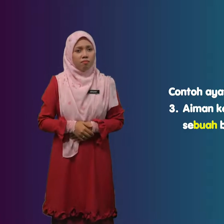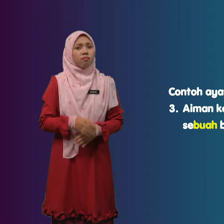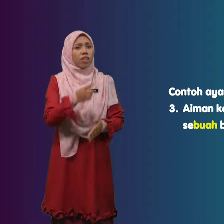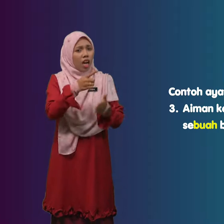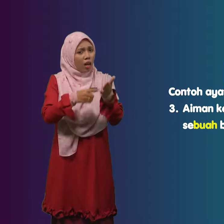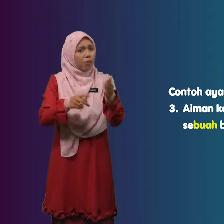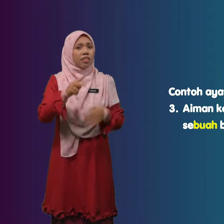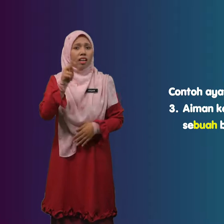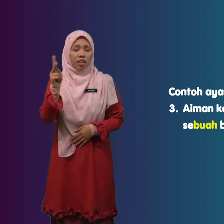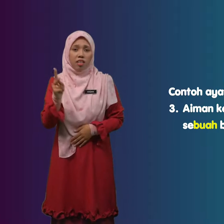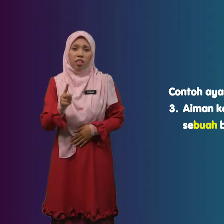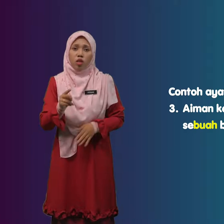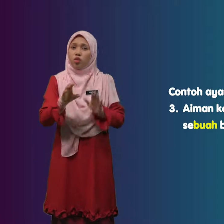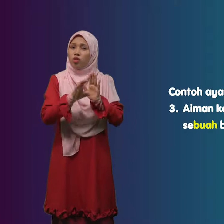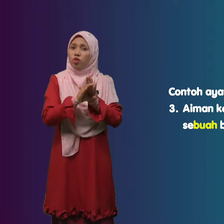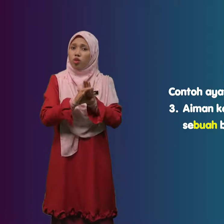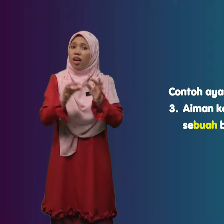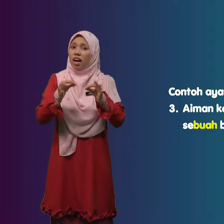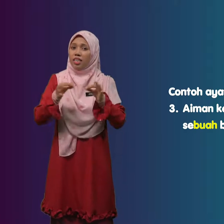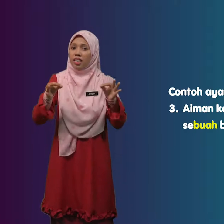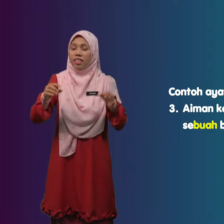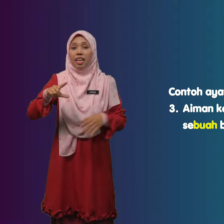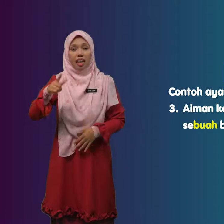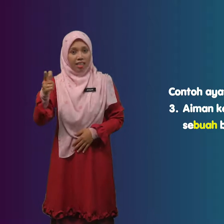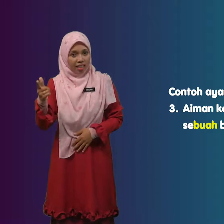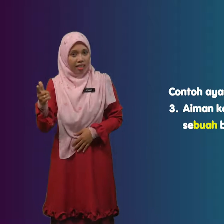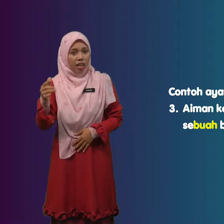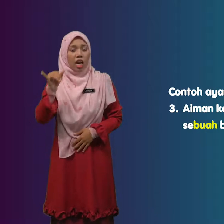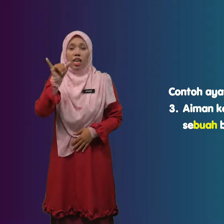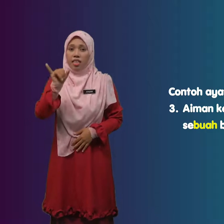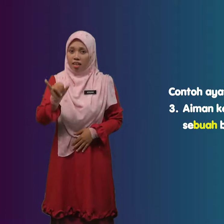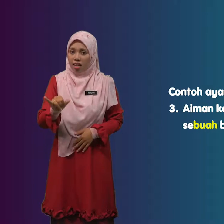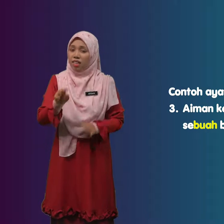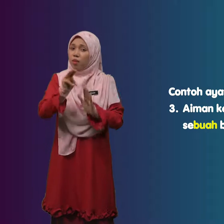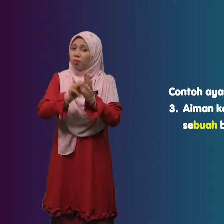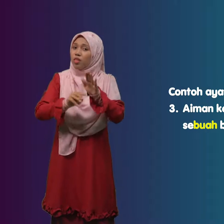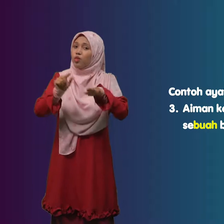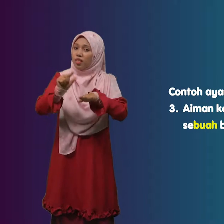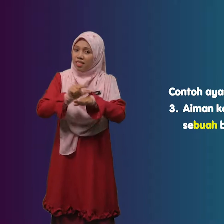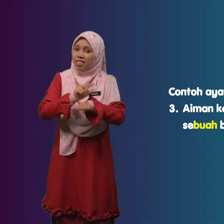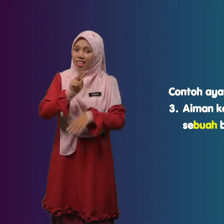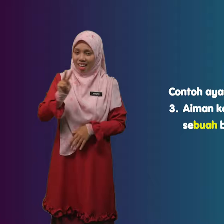Apakah Contoh Ayat Lain Yang Menggunakan